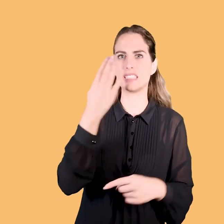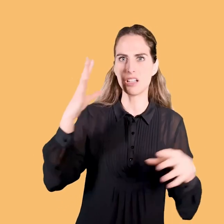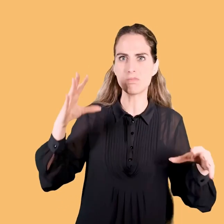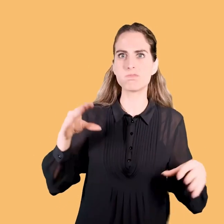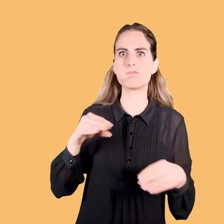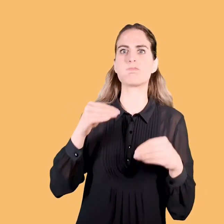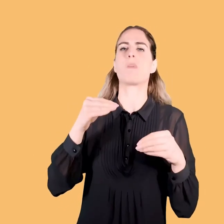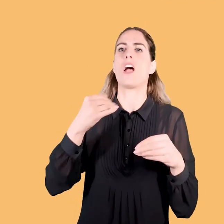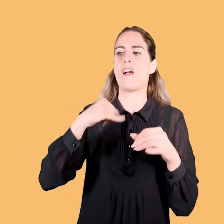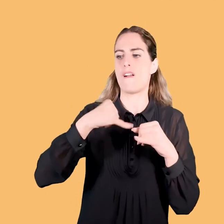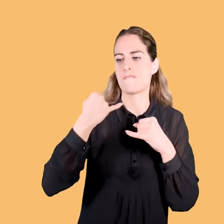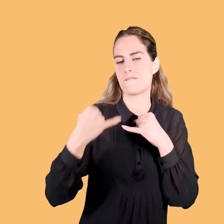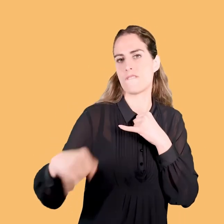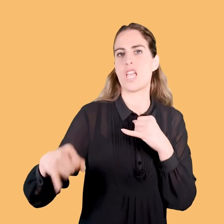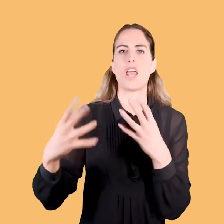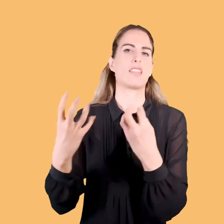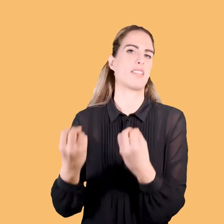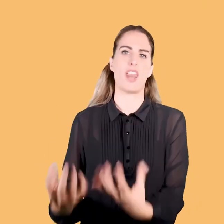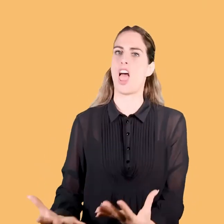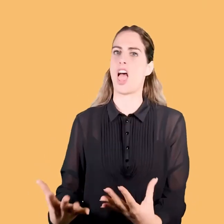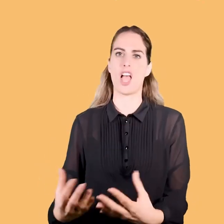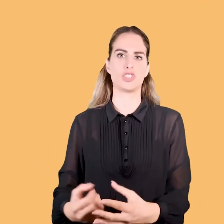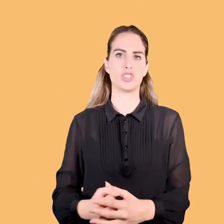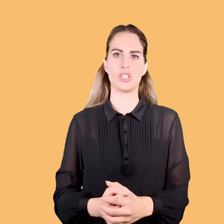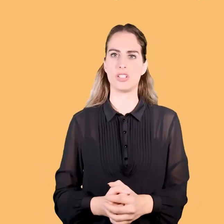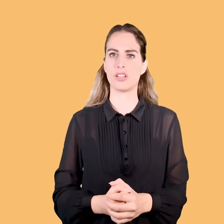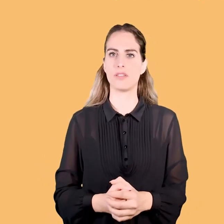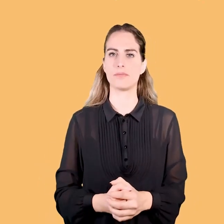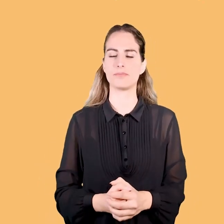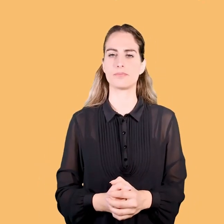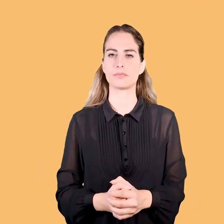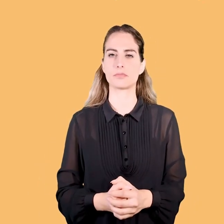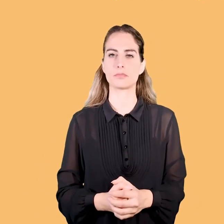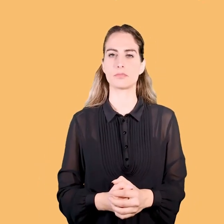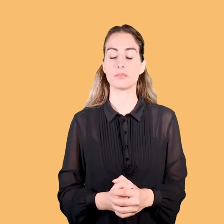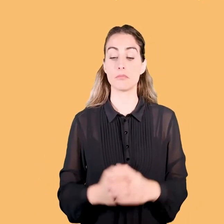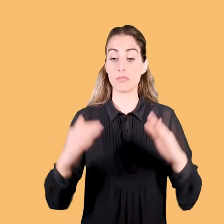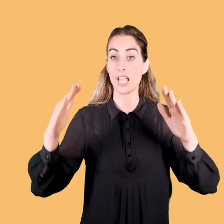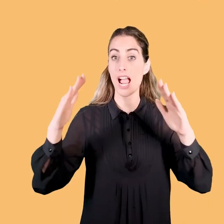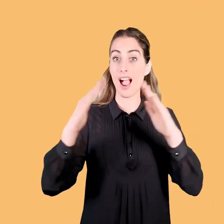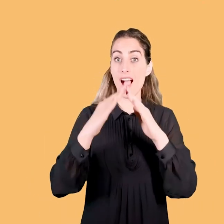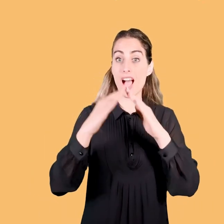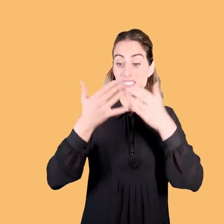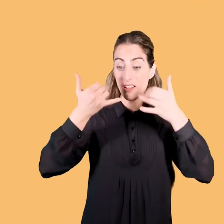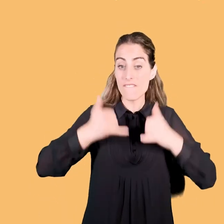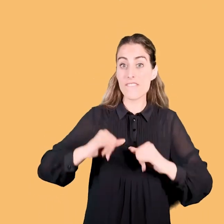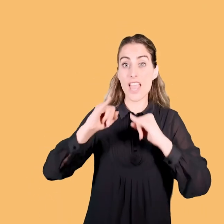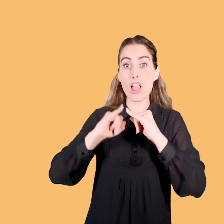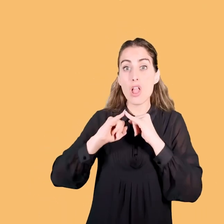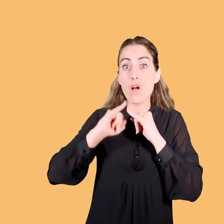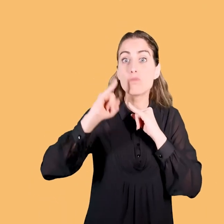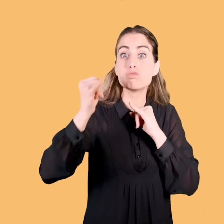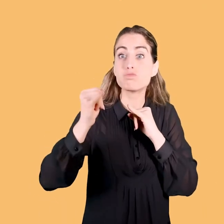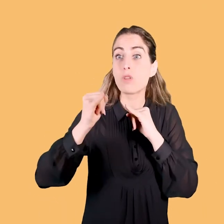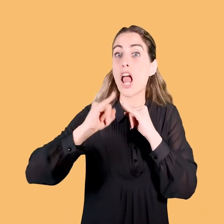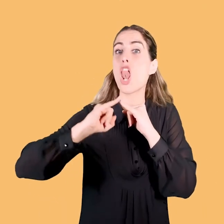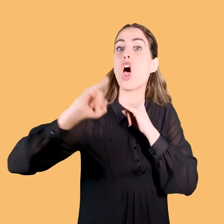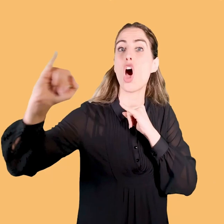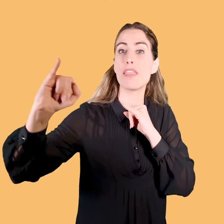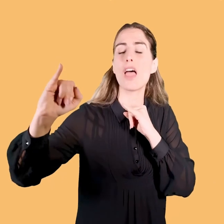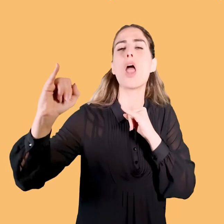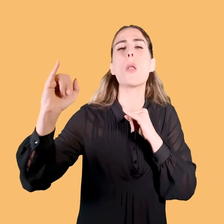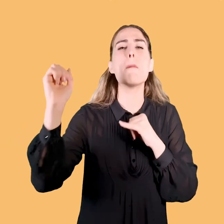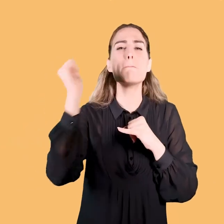a esiti estremamente tragici. il pensiero che questo ragazzo si possa allontanare dalla